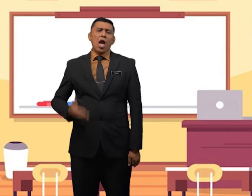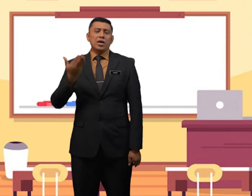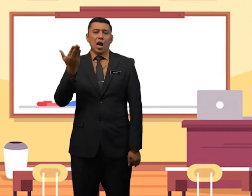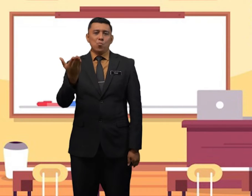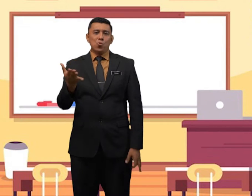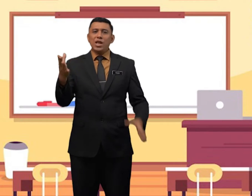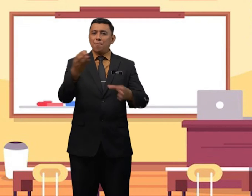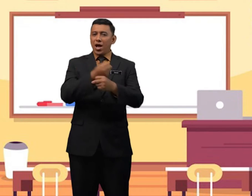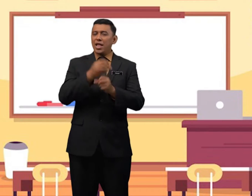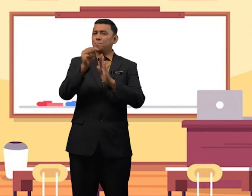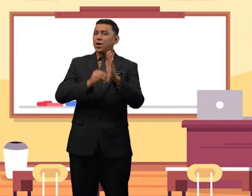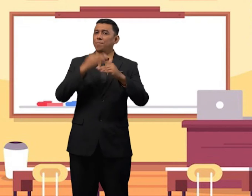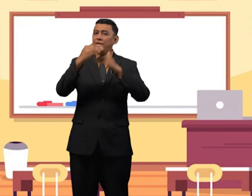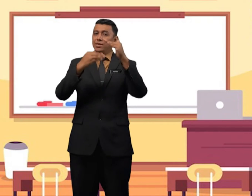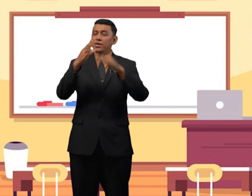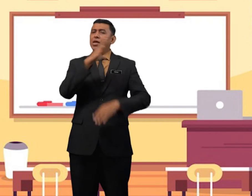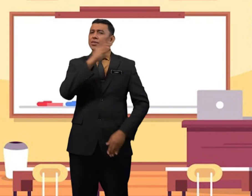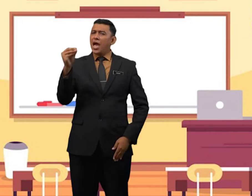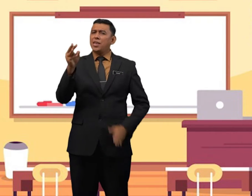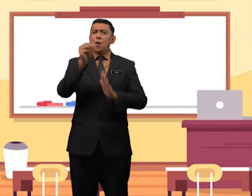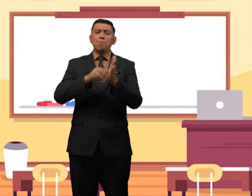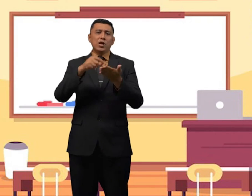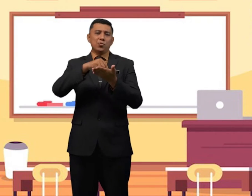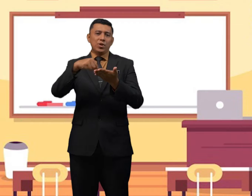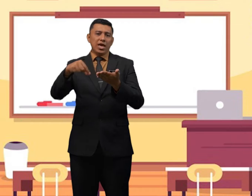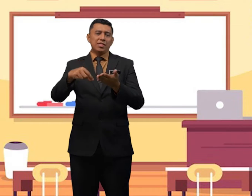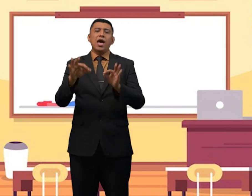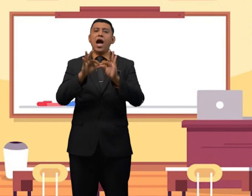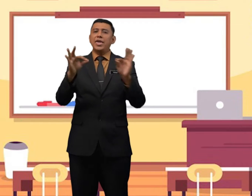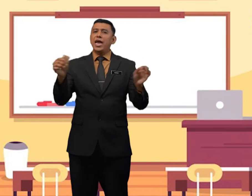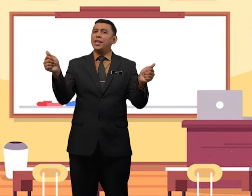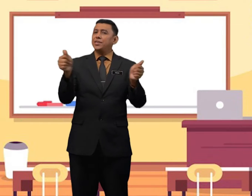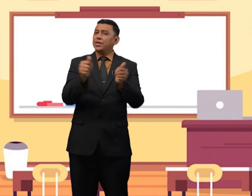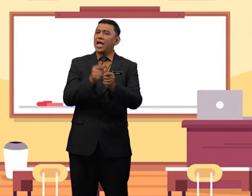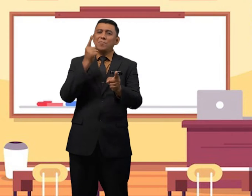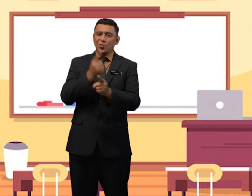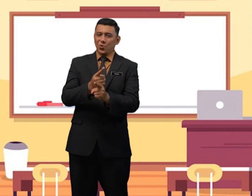Kamu dapat membina dan menulis ayat dengan betul.